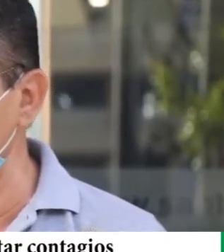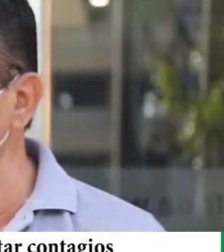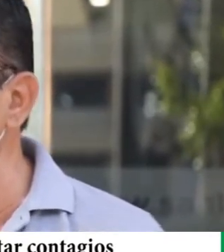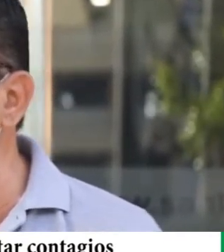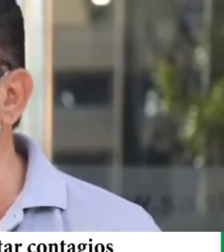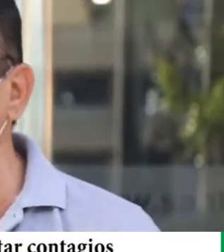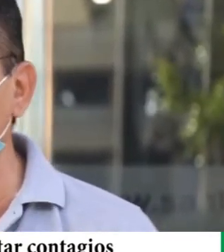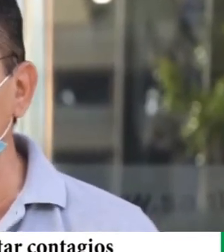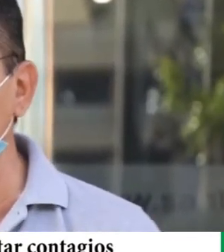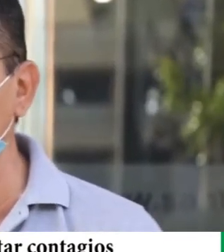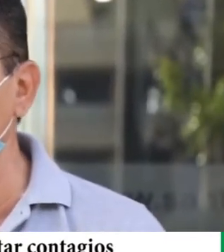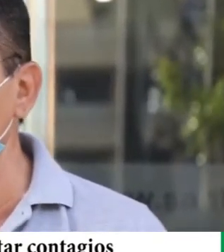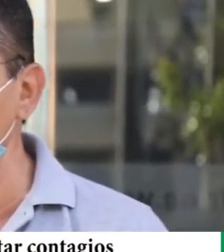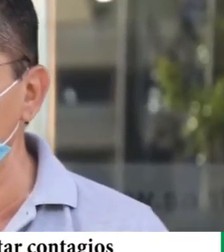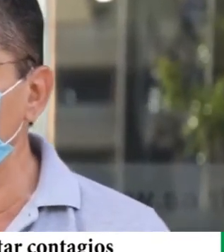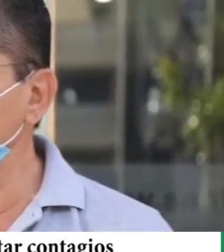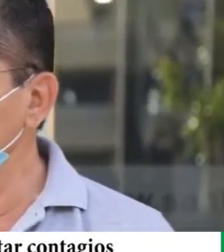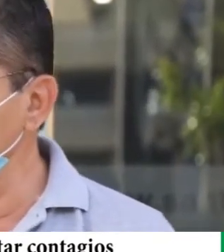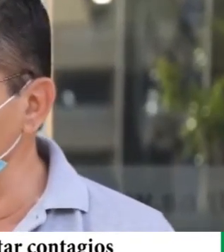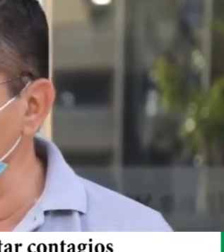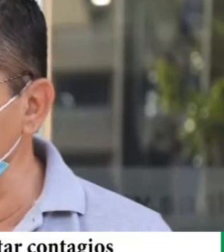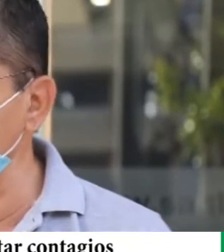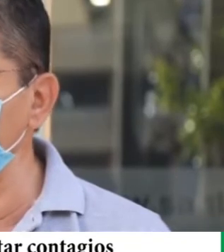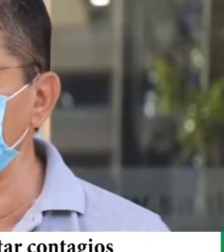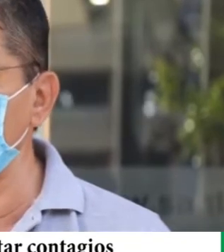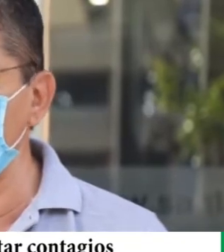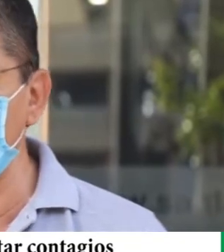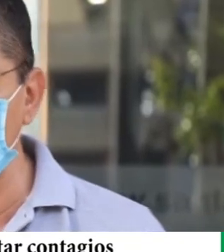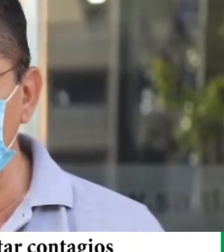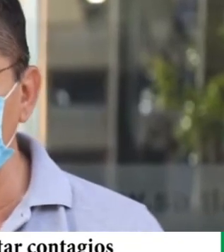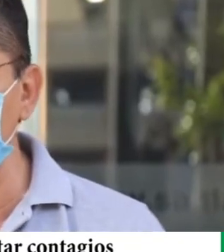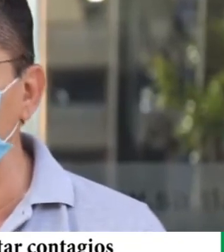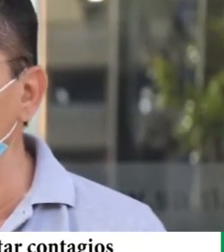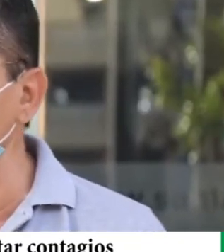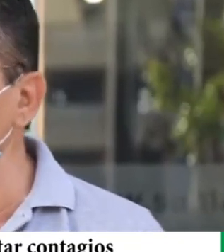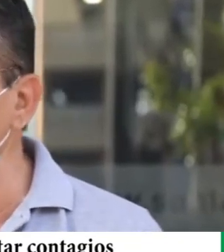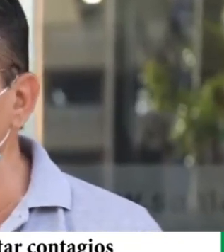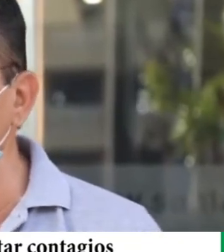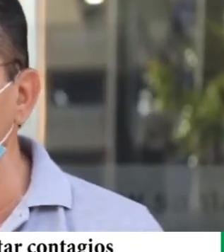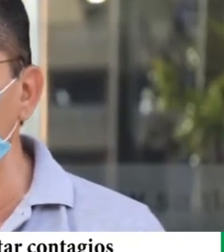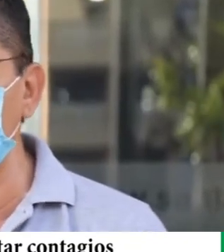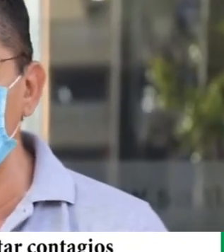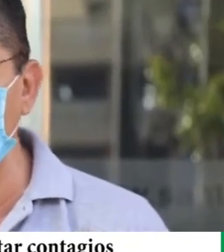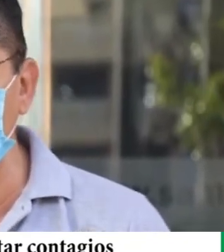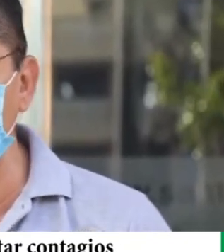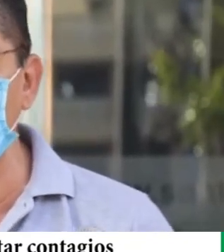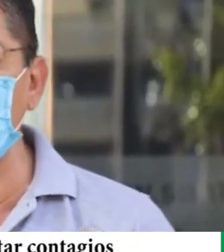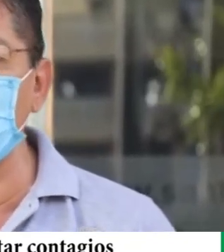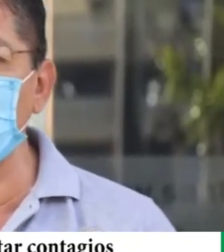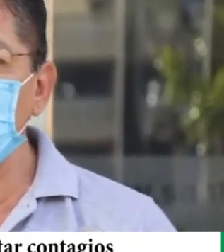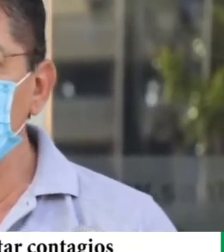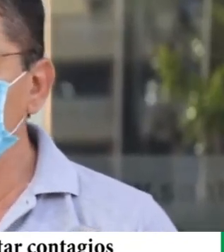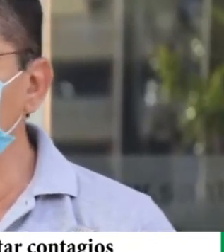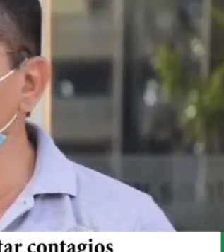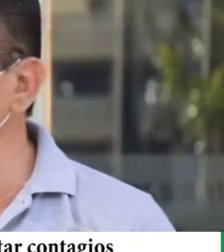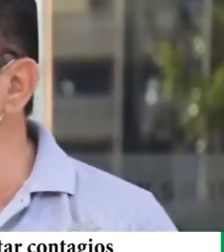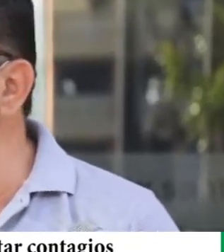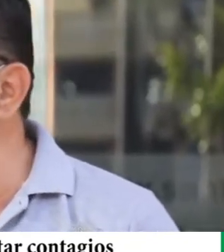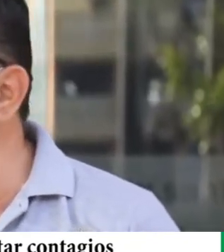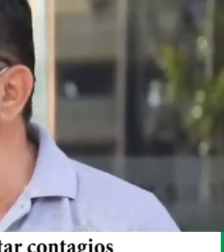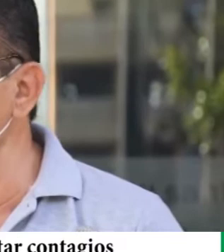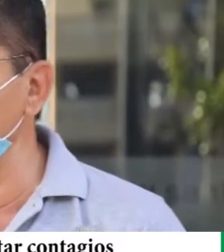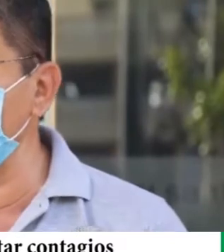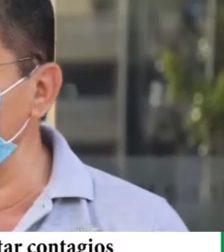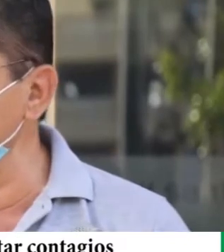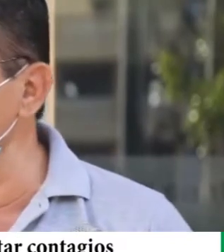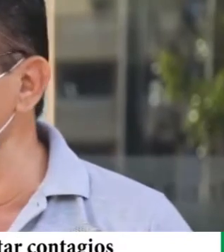los seis hospitales que administra la gobernación. Hospital de niños, banco de sangre, oncológico, hospital japonés, hospital San Juan de